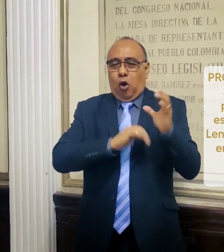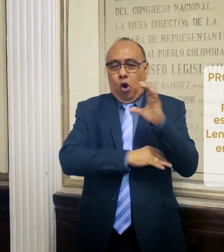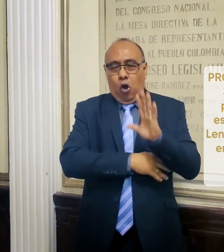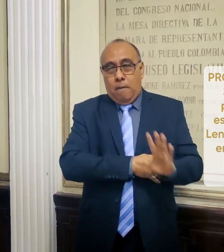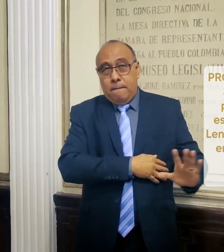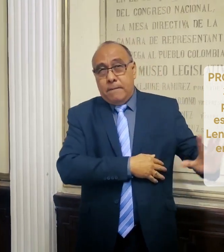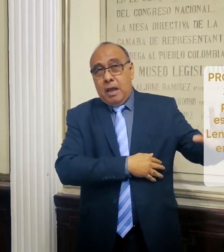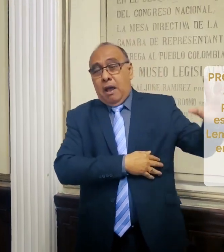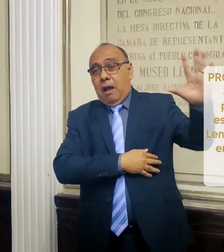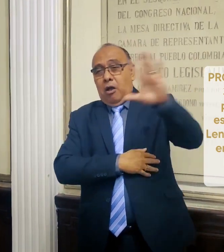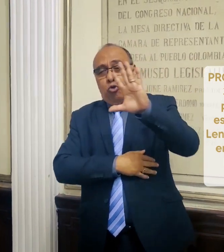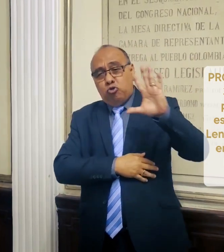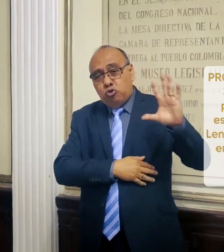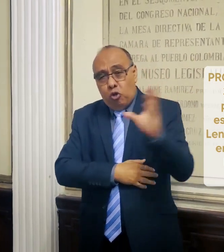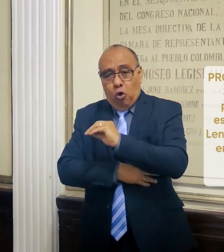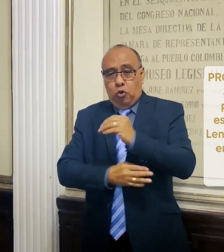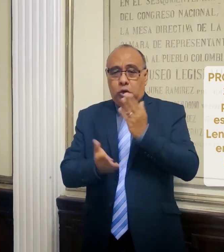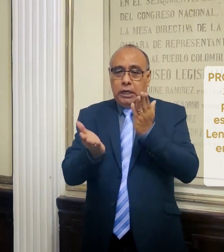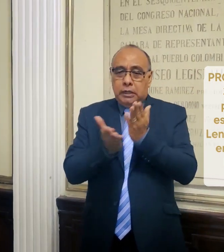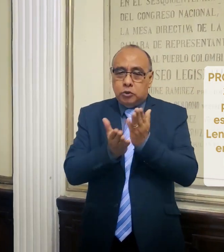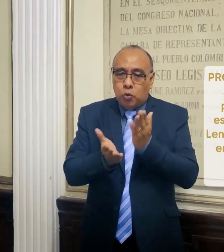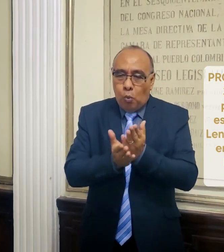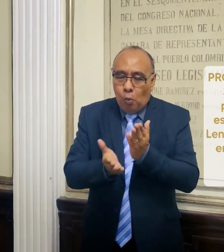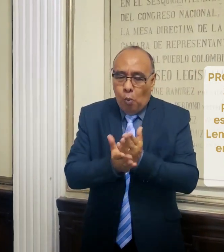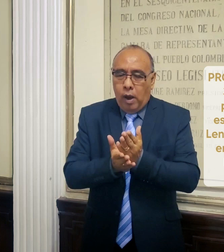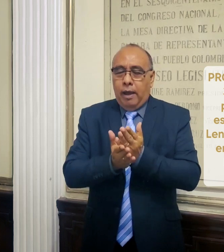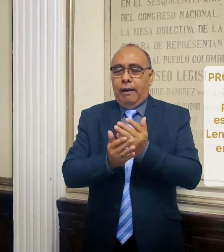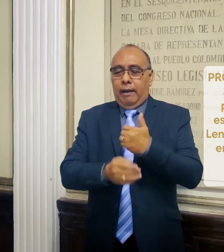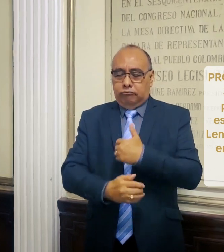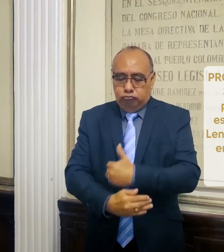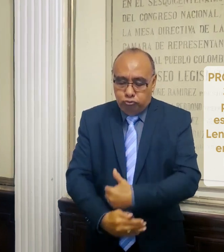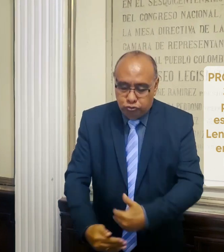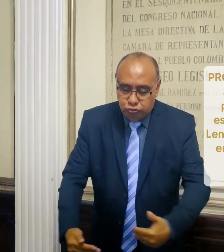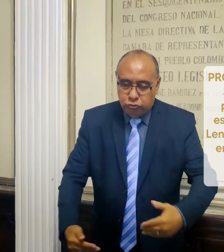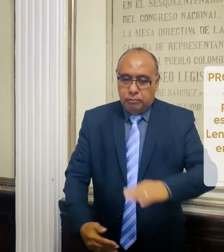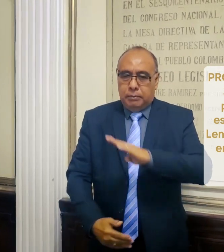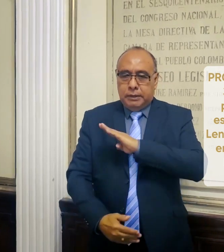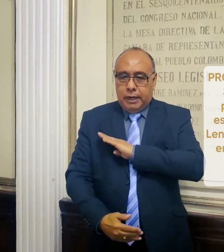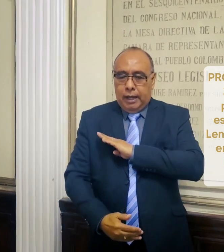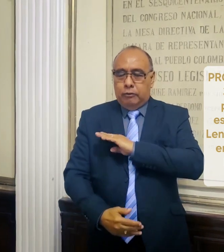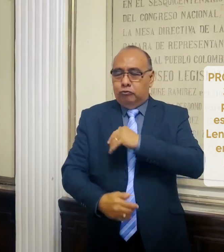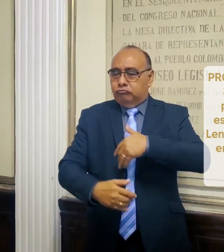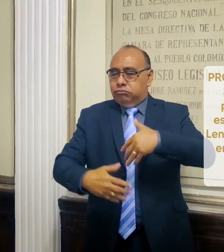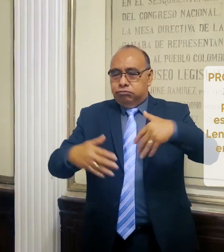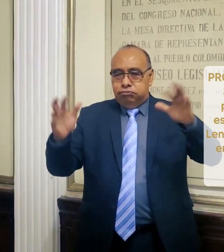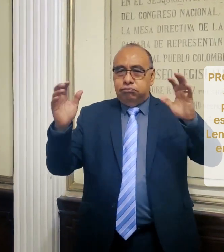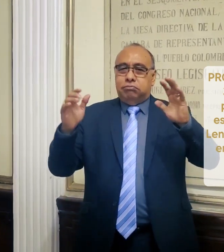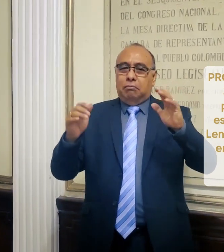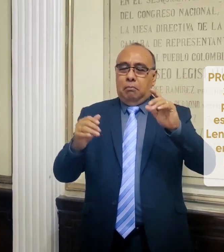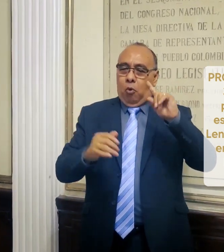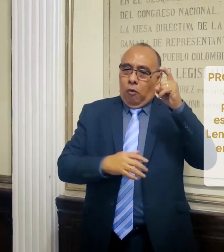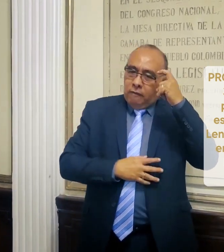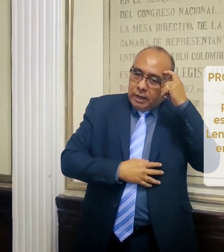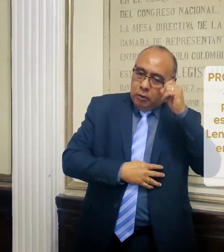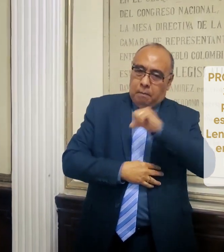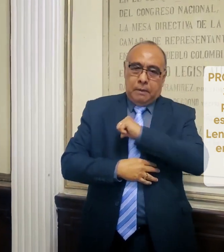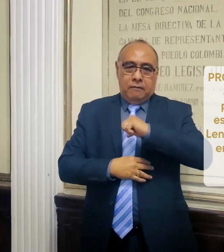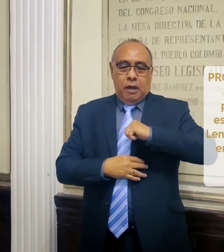todos los niveles educativos, para los niños, en el bachillerato, etc. para que todas las instituciones,